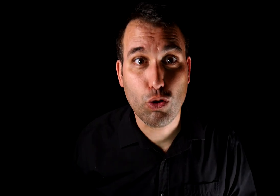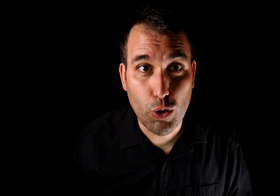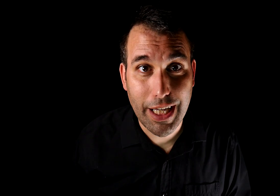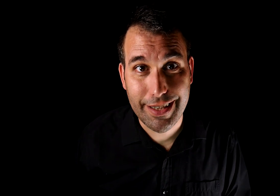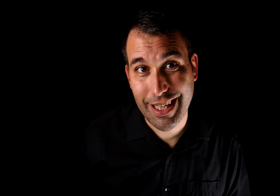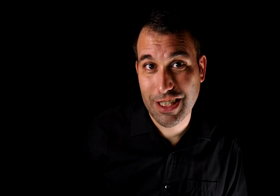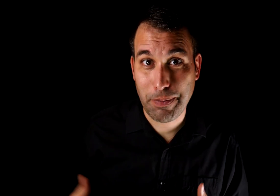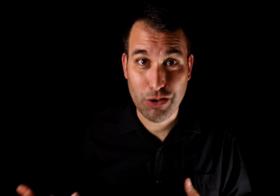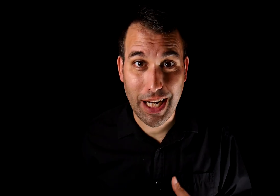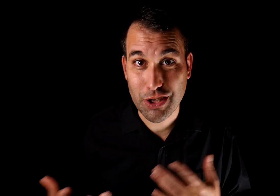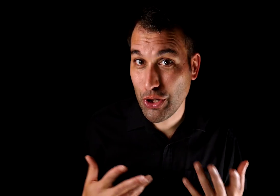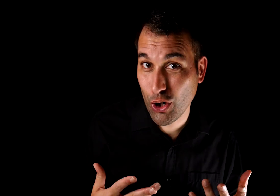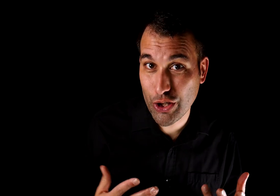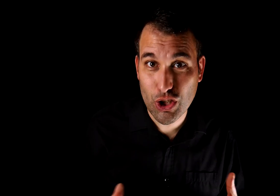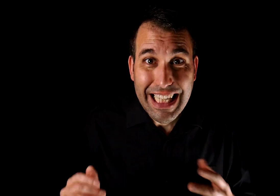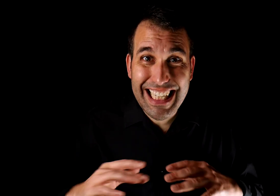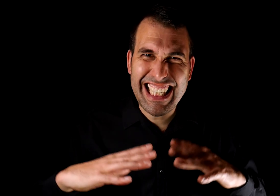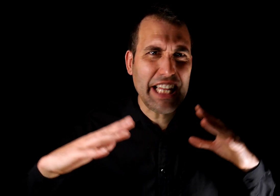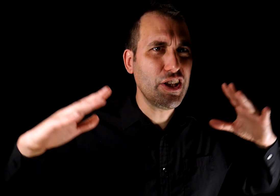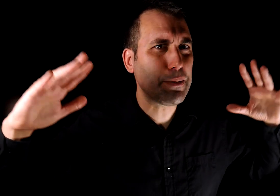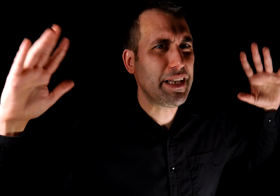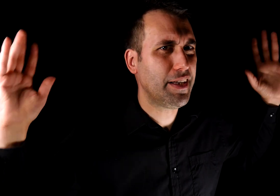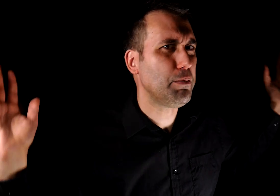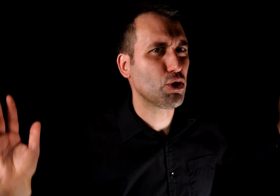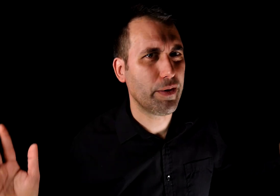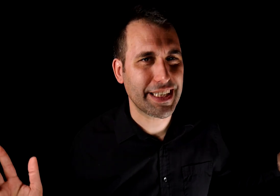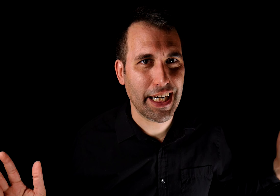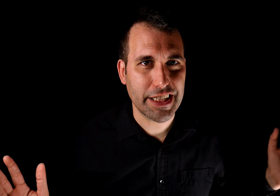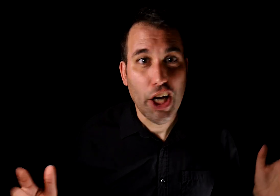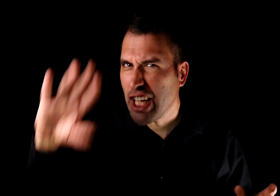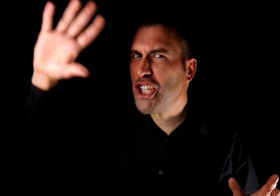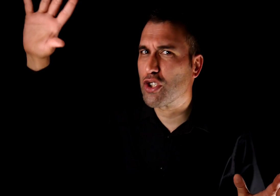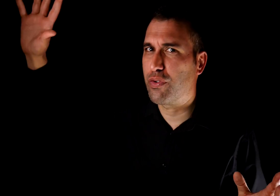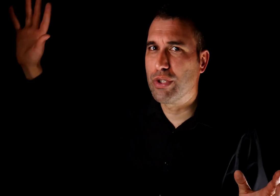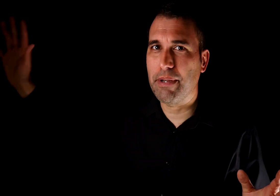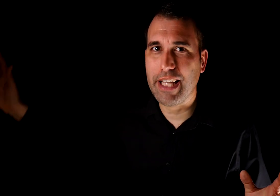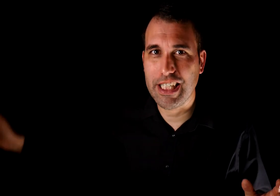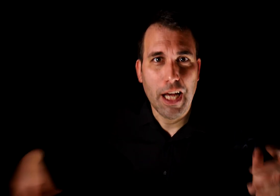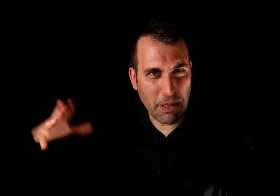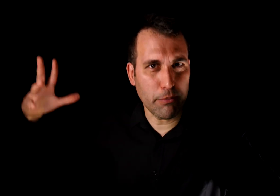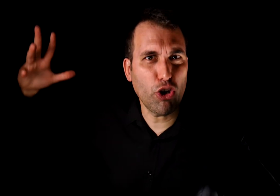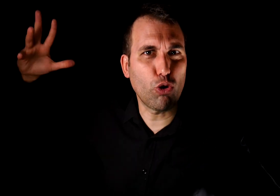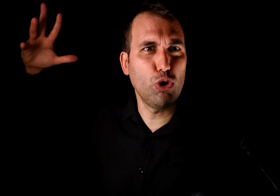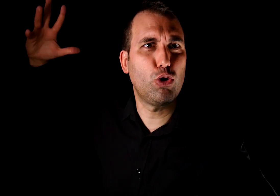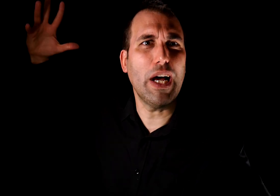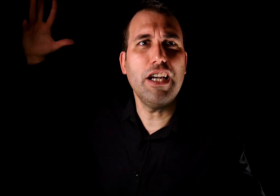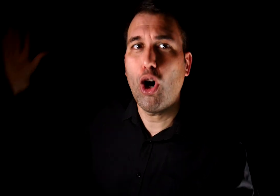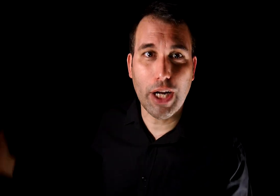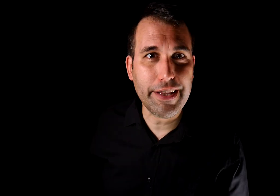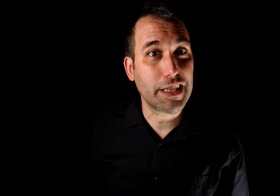ocultar intereses personales o ideológicos tras grandes principios universales, derechos fundamentales, patrimonio cultural o grandes